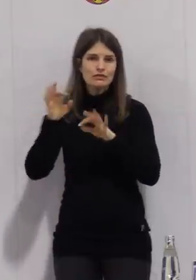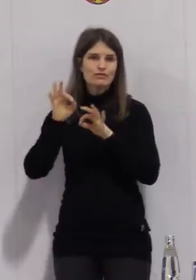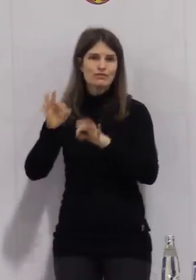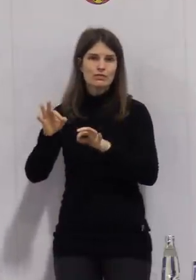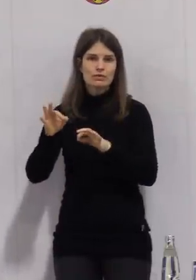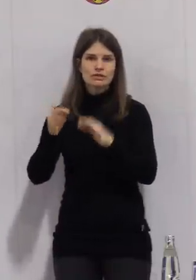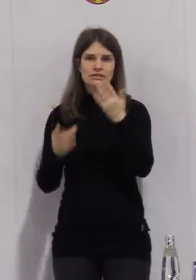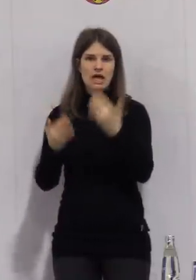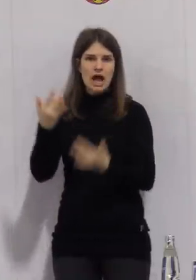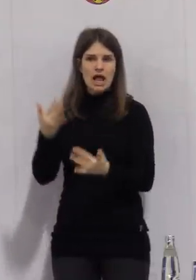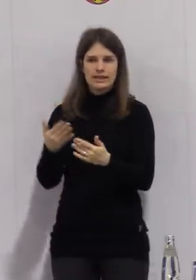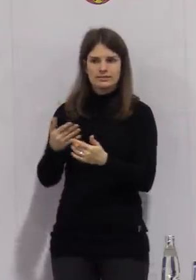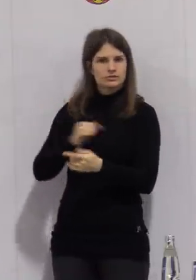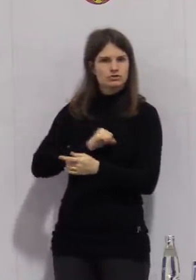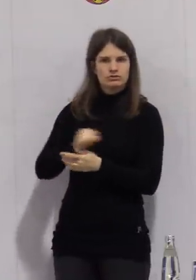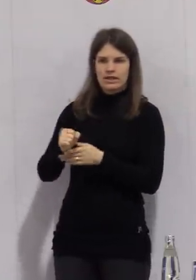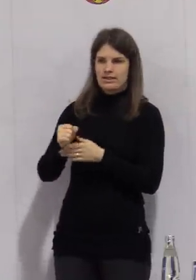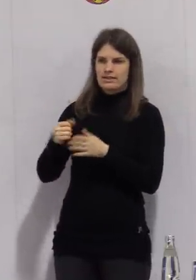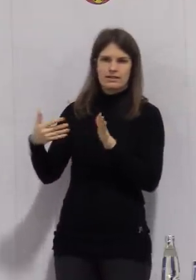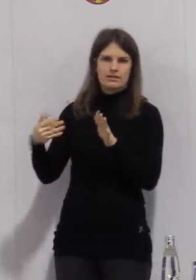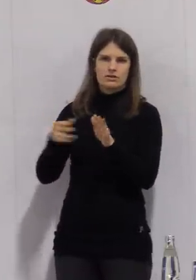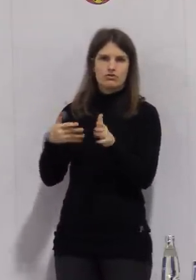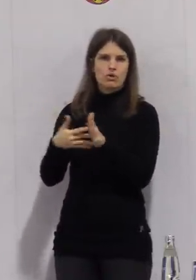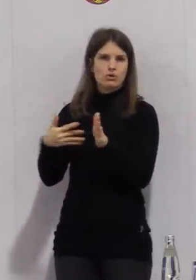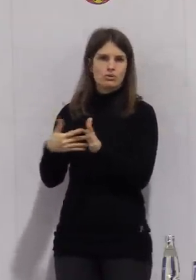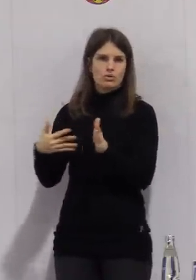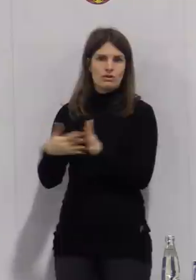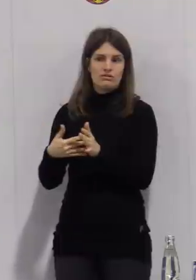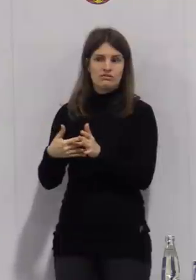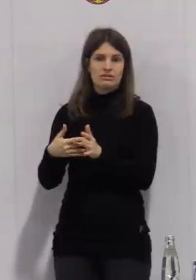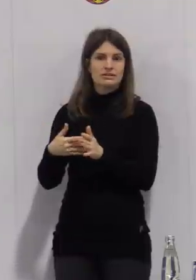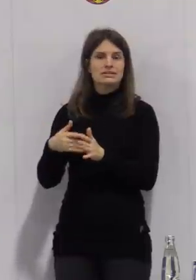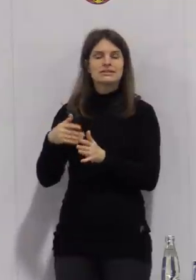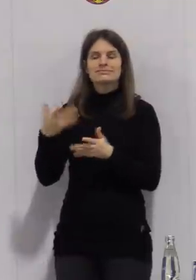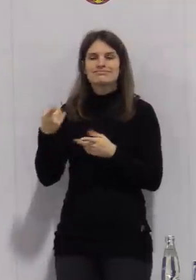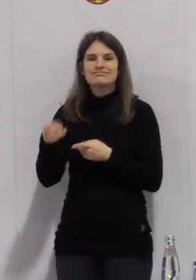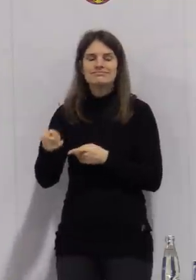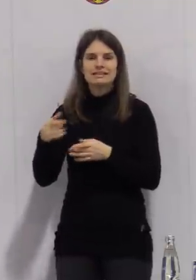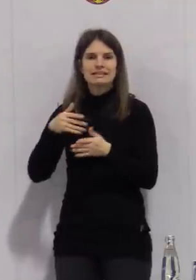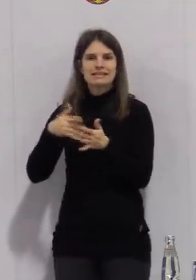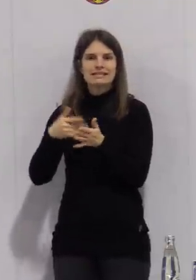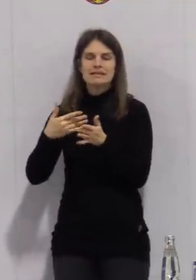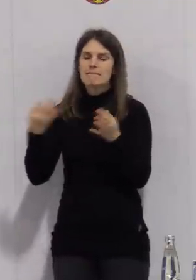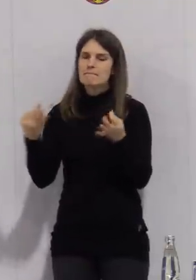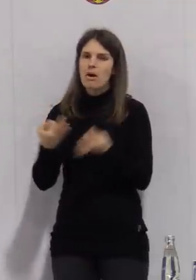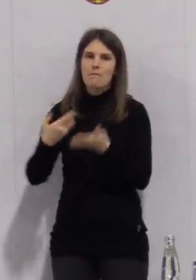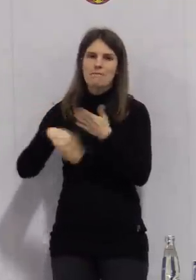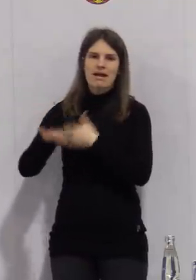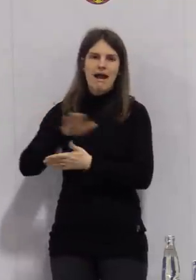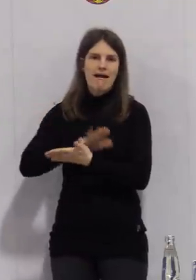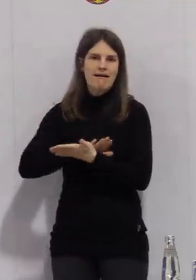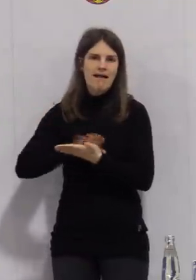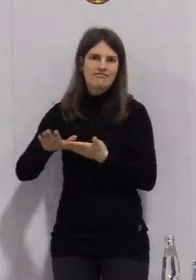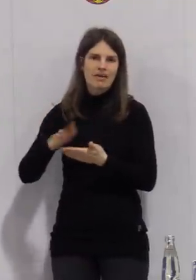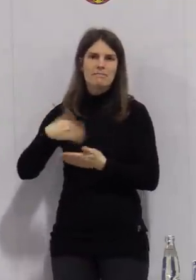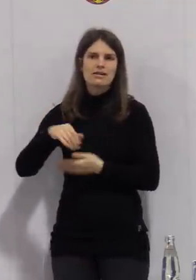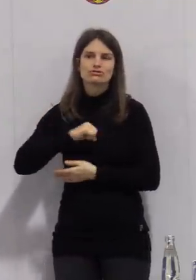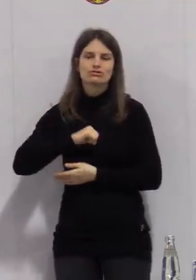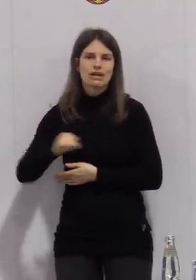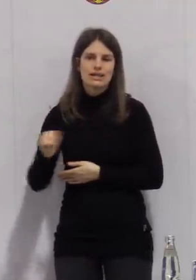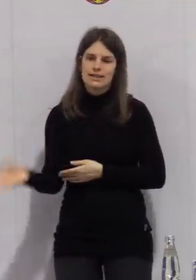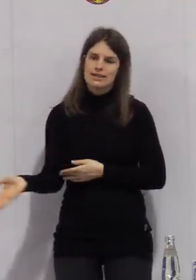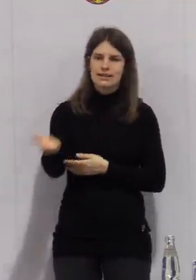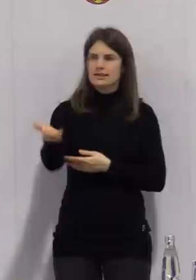Klar ist, dass diese Tests einfacher und niederschwelliger eingesetzt werden müssen. Ziel ist es hier, vor allem